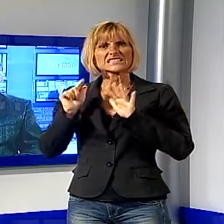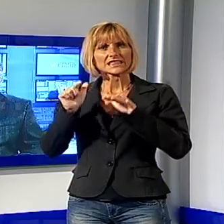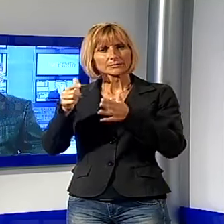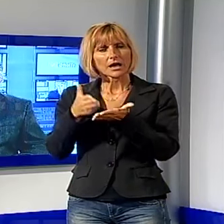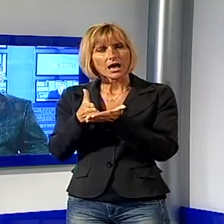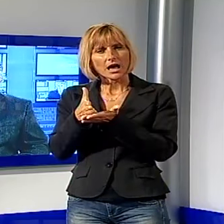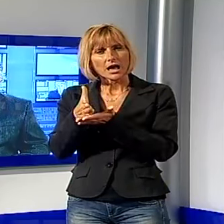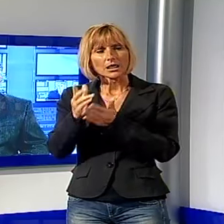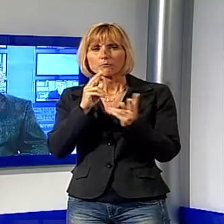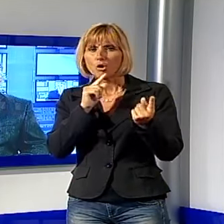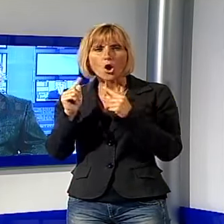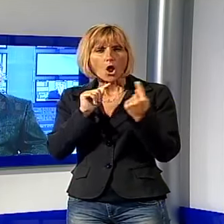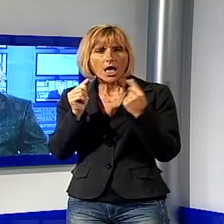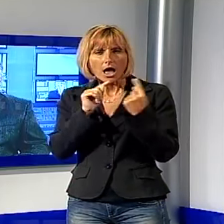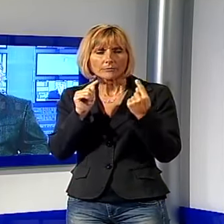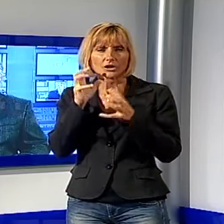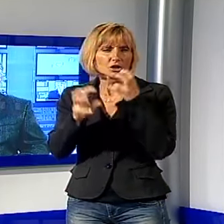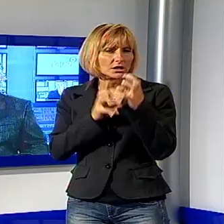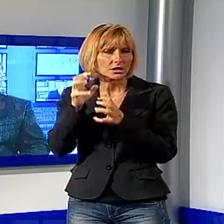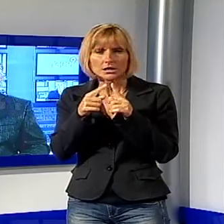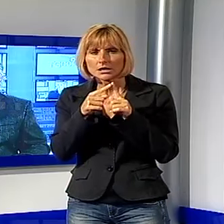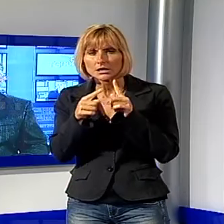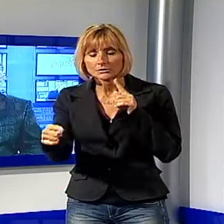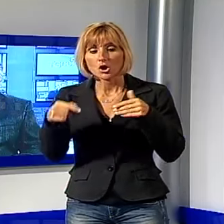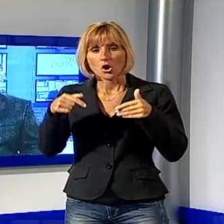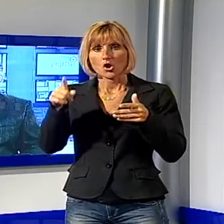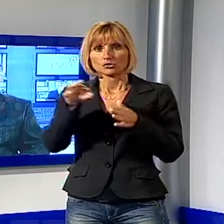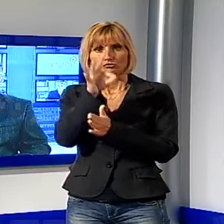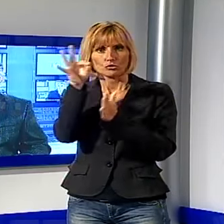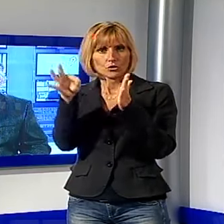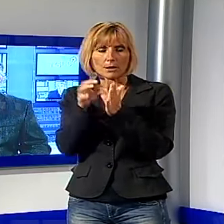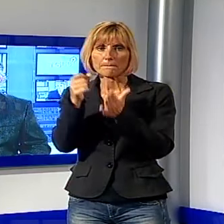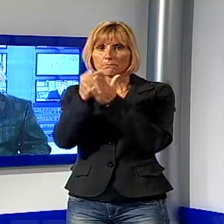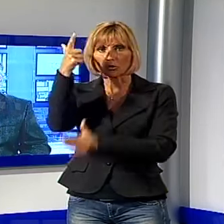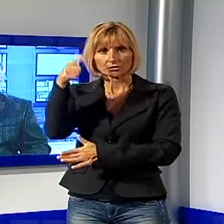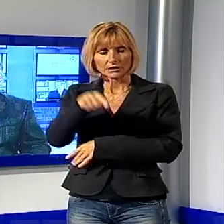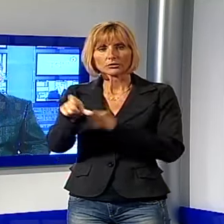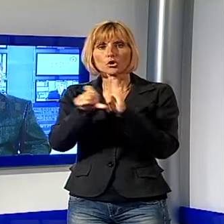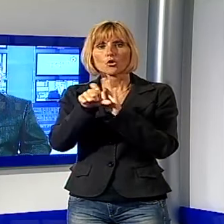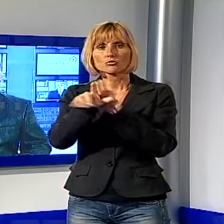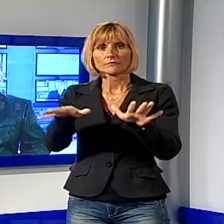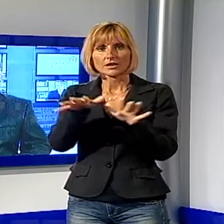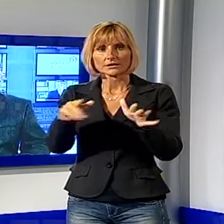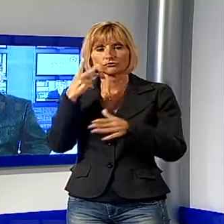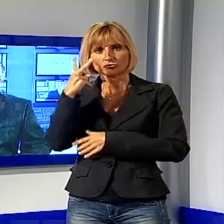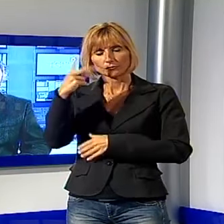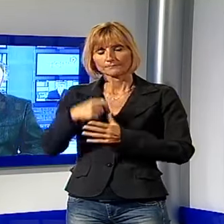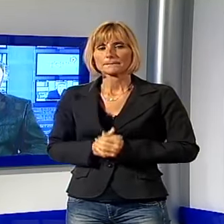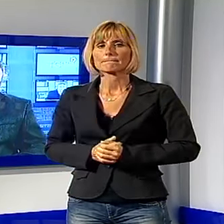polemiche e una lunga crisi, oggi è stata davvero una giornata importantissima per l'amministrazione comunale di Viareggio.